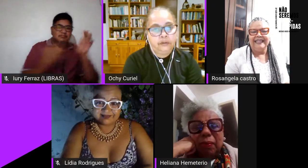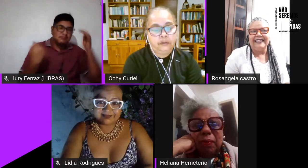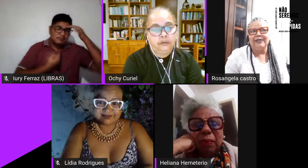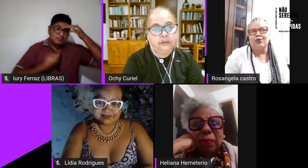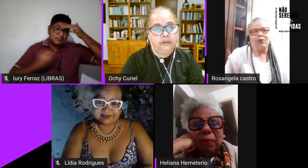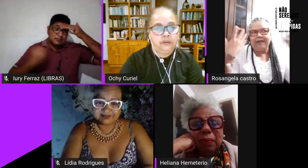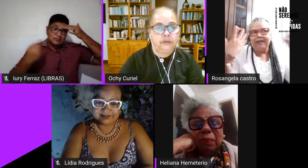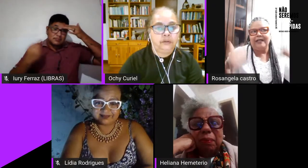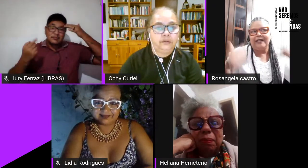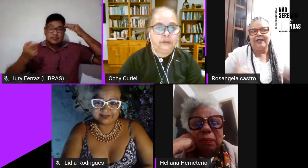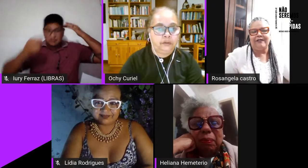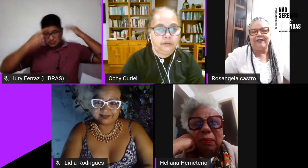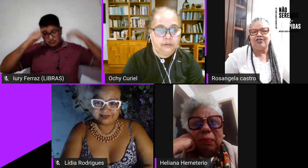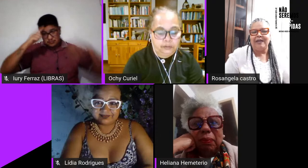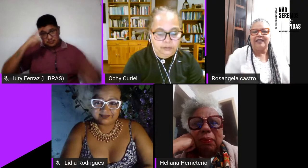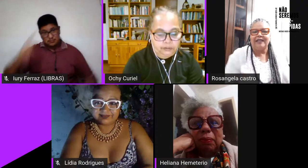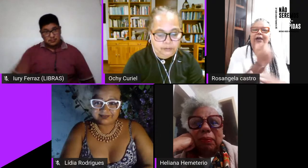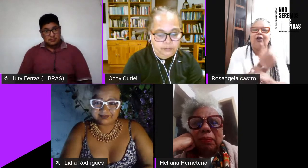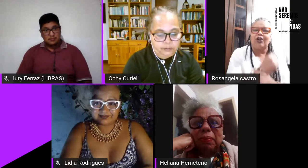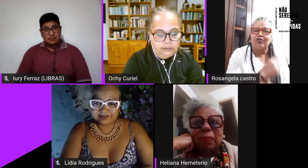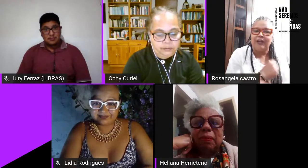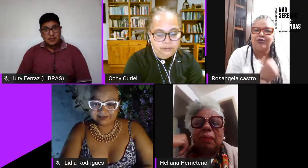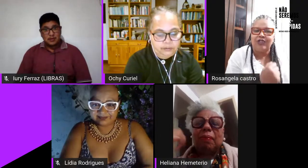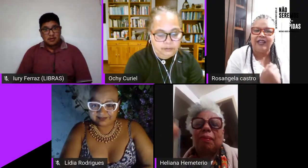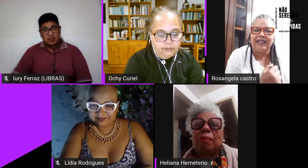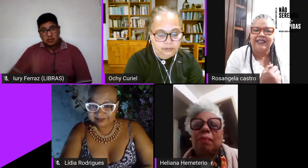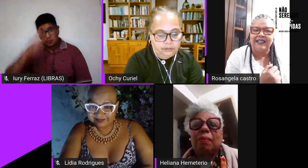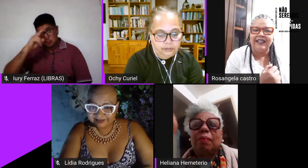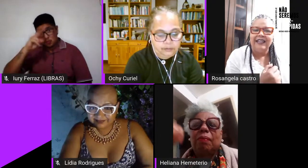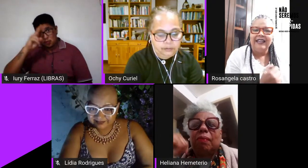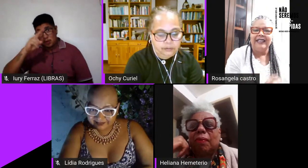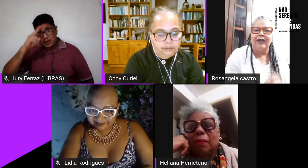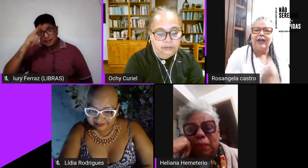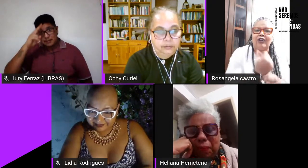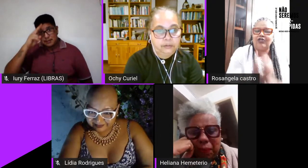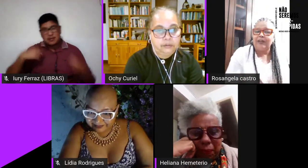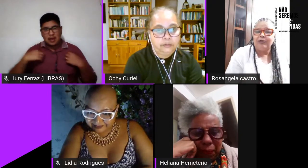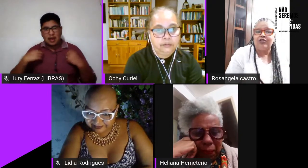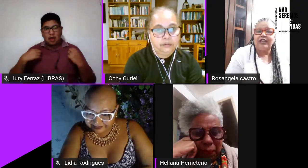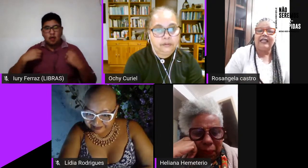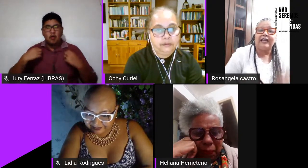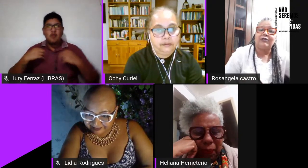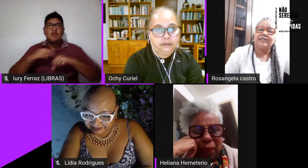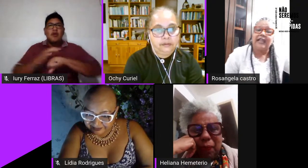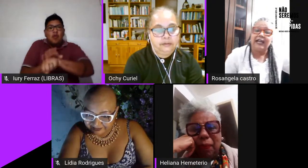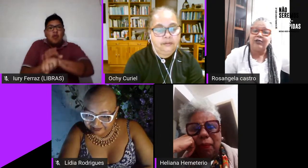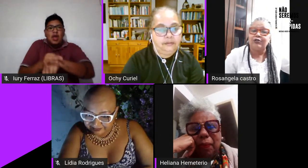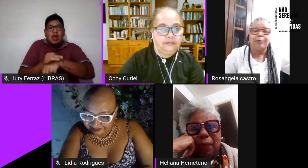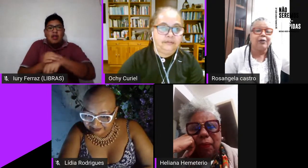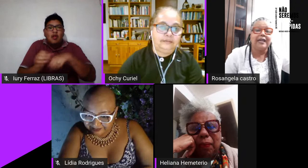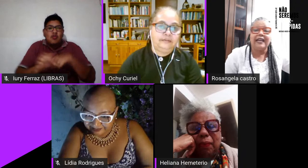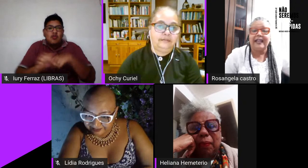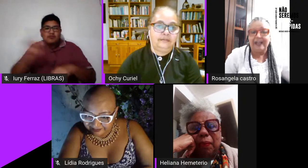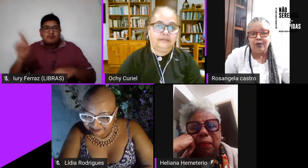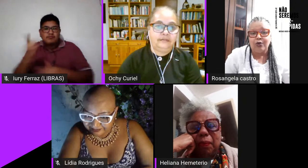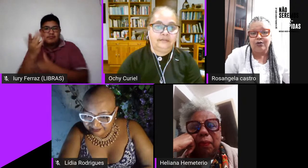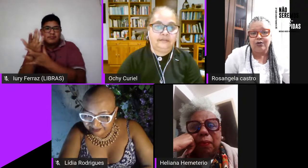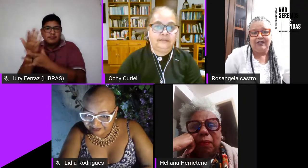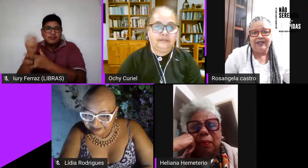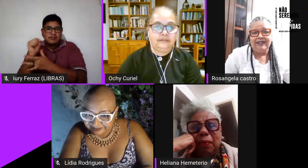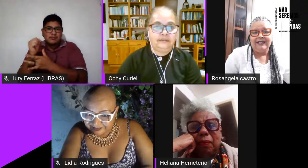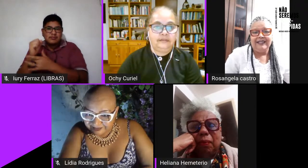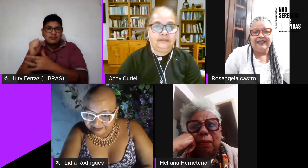né eu tô lembrando da vestimenta o relógio na mão direita né o relógio na mão direita ele era usado só por quem era